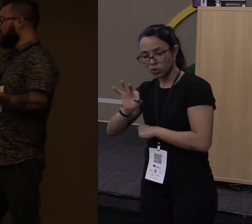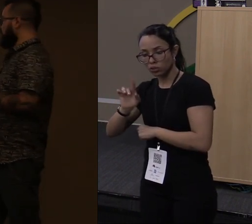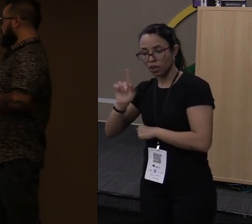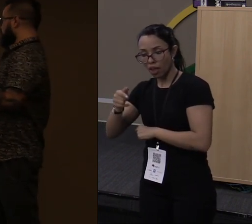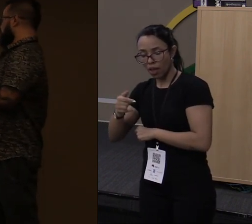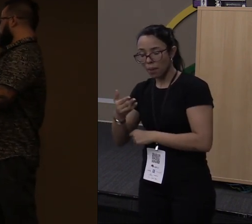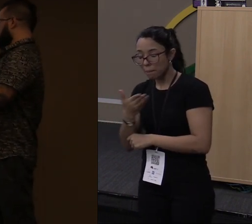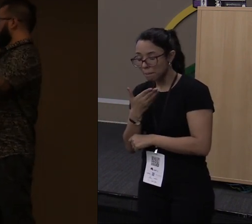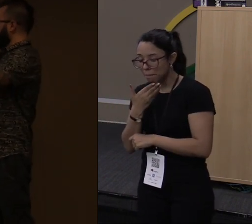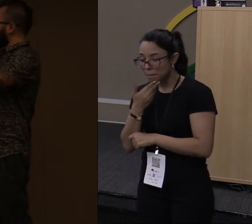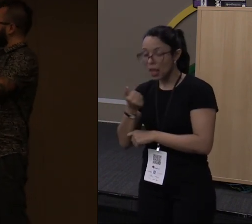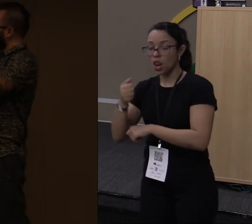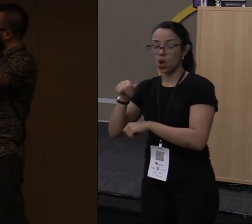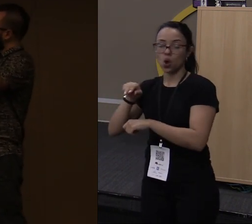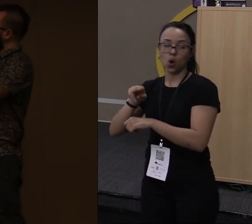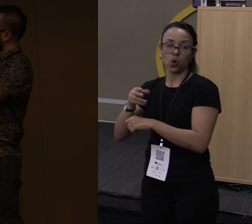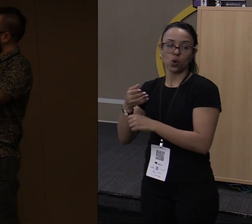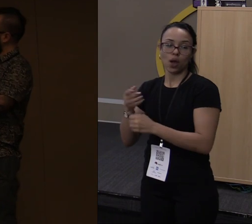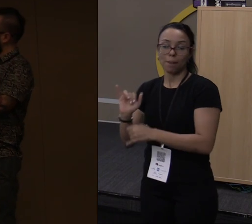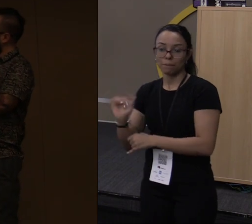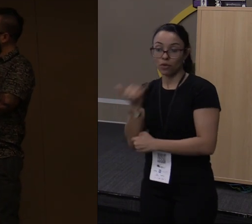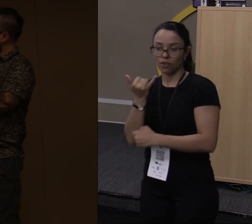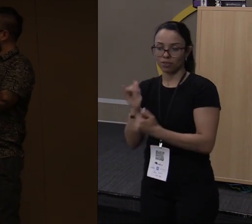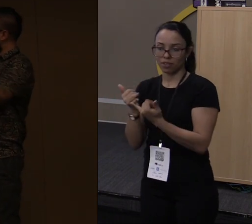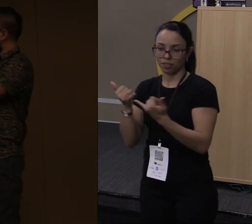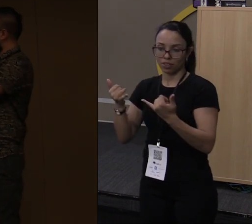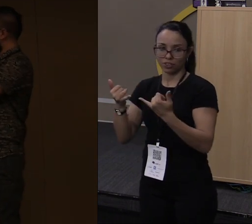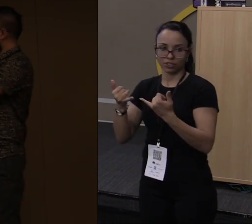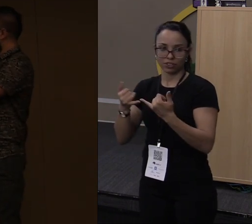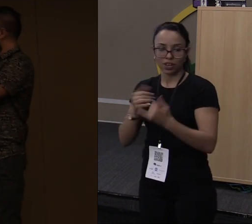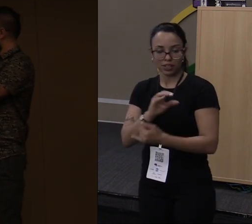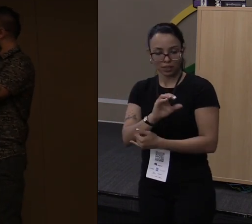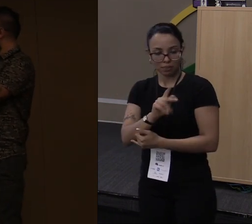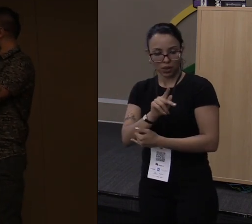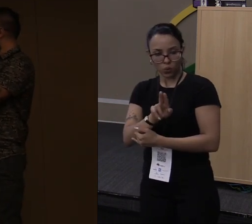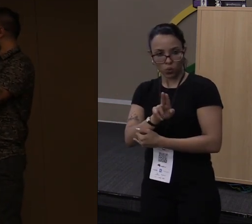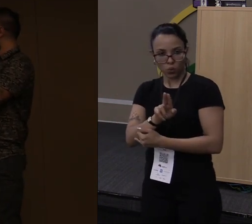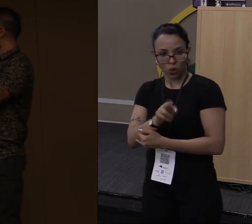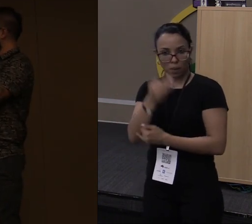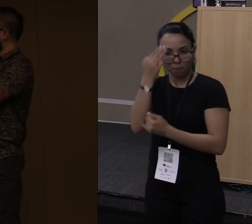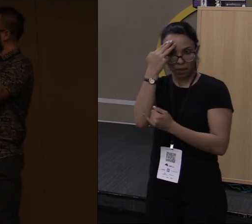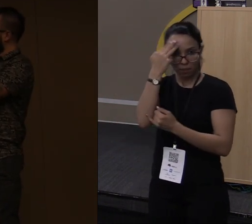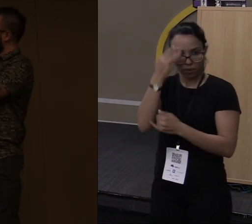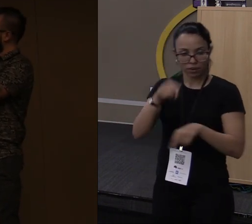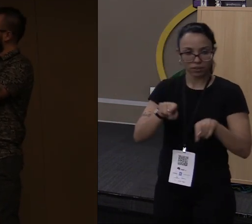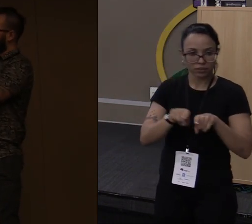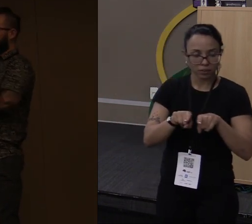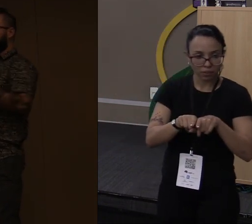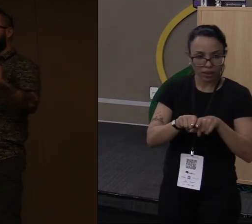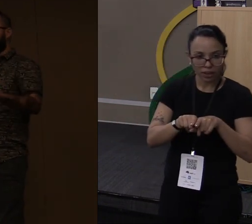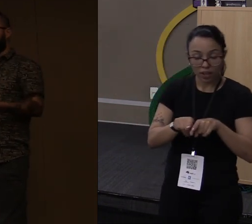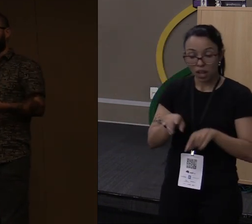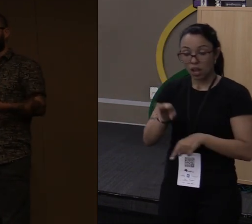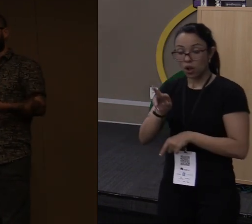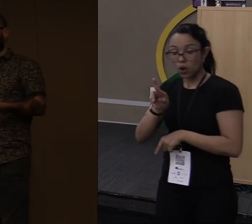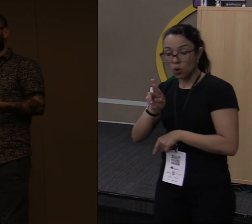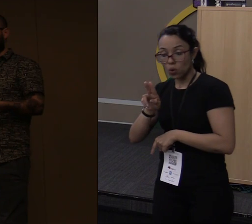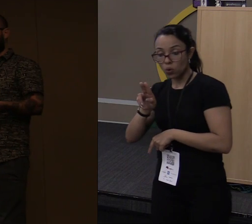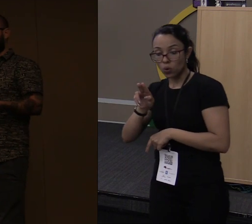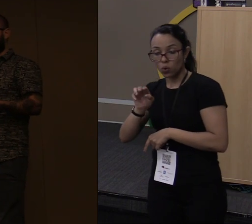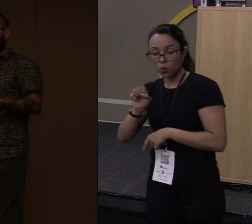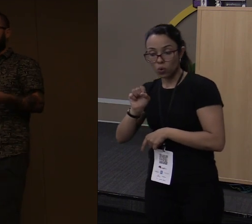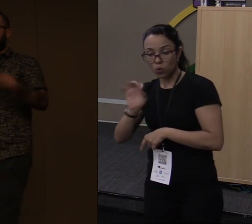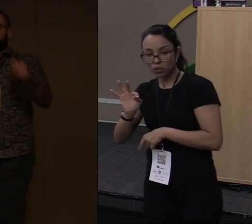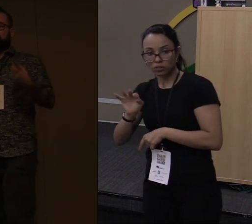Ou seja, entre consumo de memória e uso de CPU, comparando com essas outras linguagens, Rust é a que consome menos energia